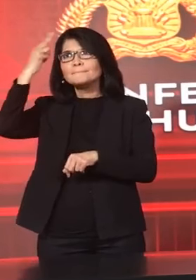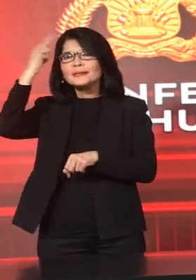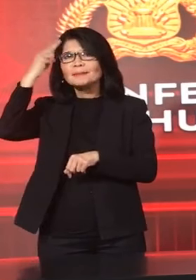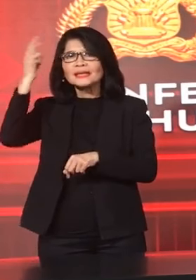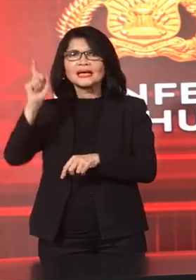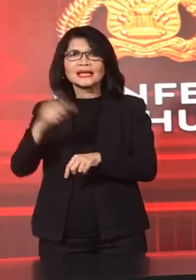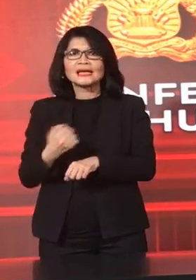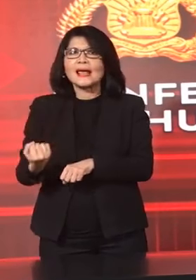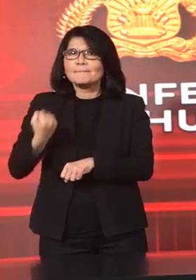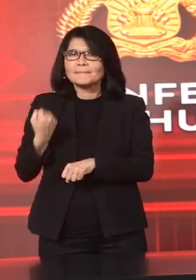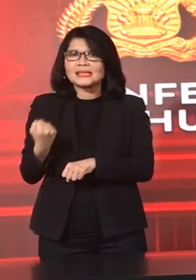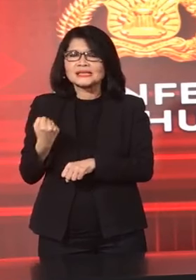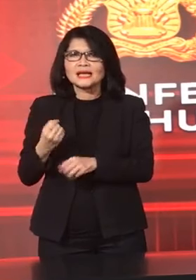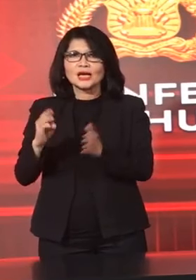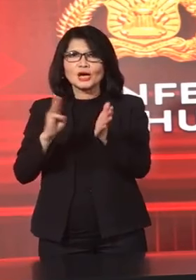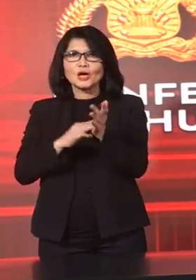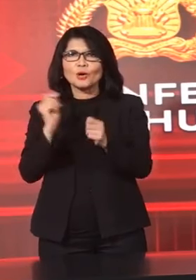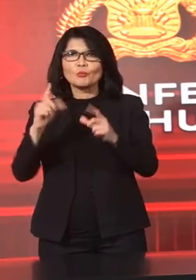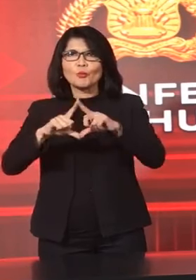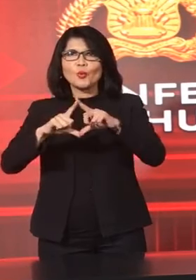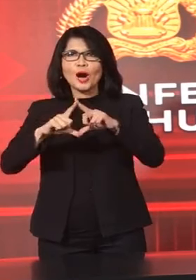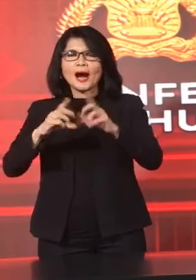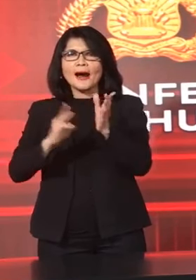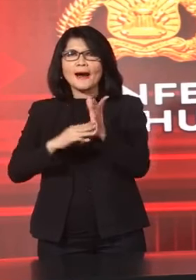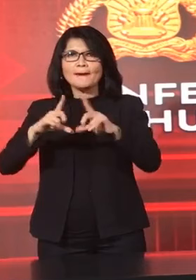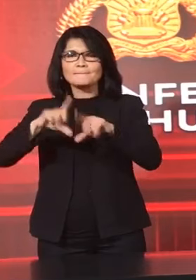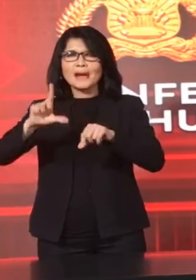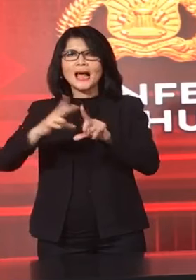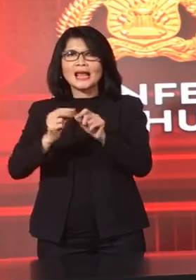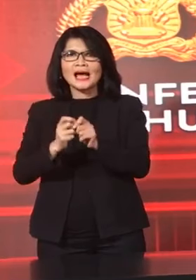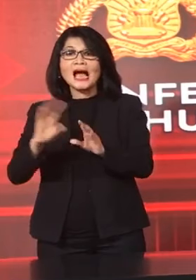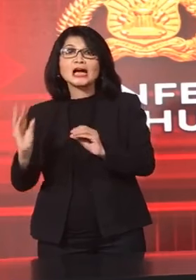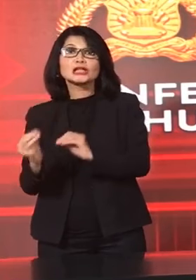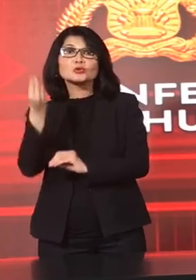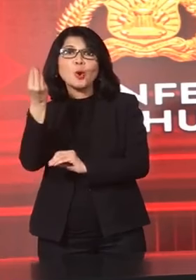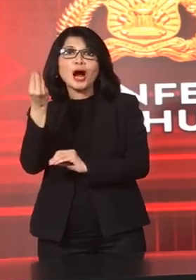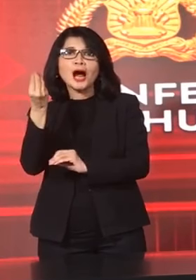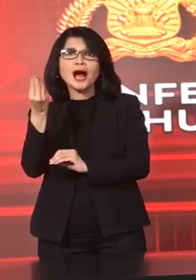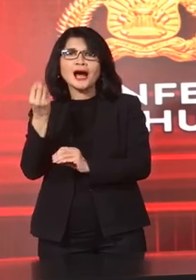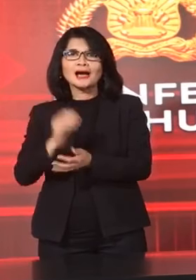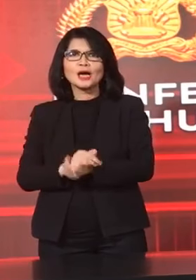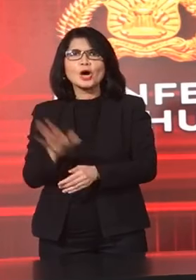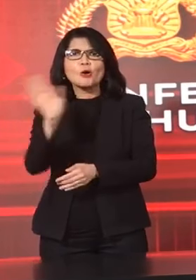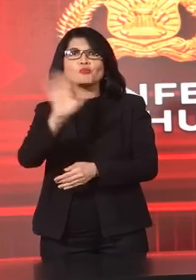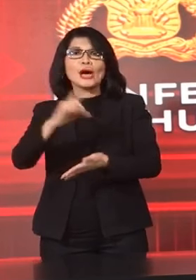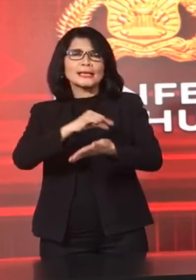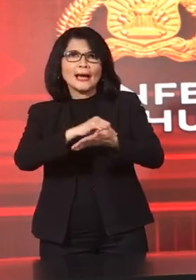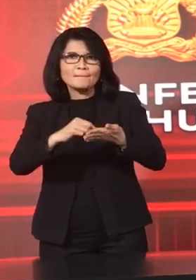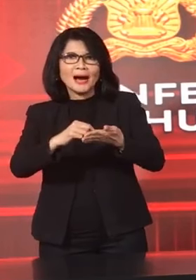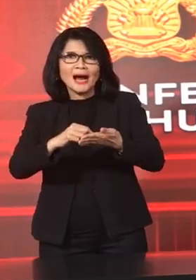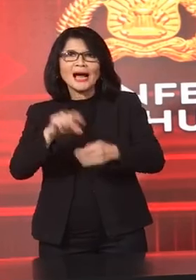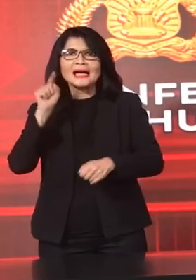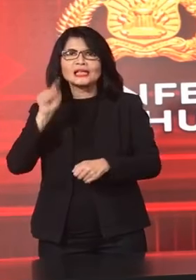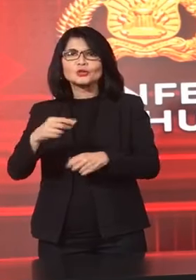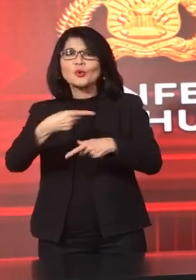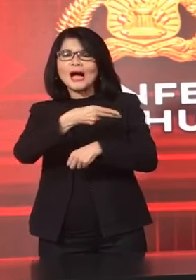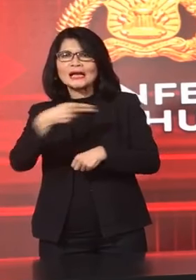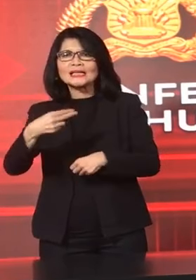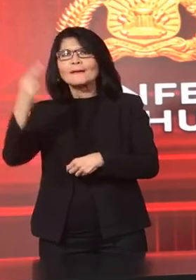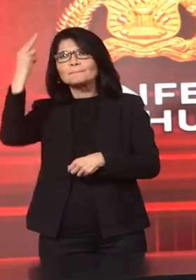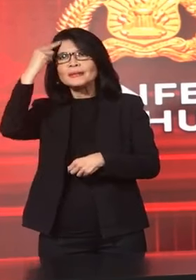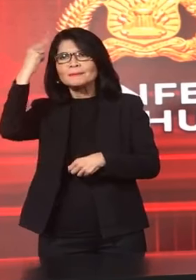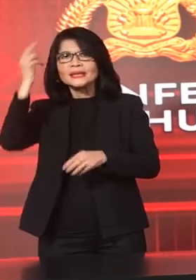Pasar Muamalah Ketua Jadi Amir itu Bukan nama Amir itu Istilah sebagai